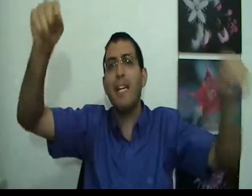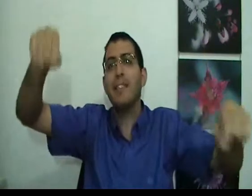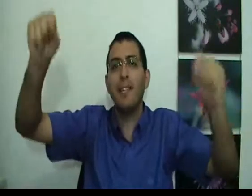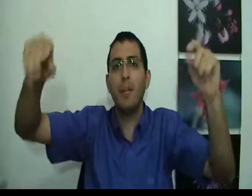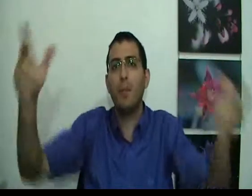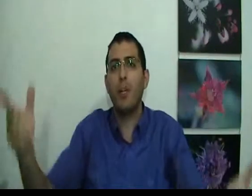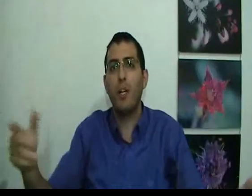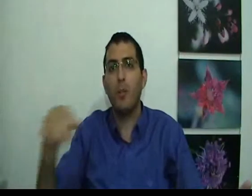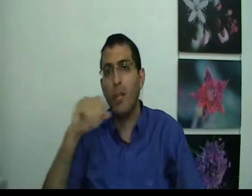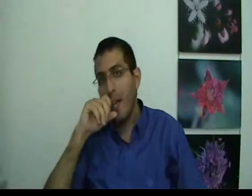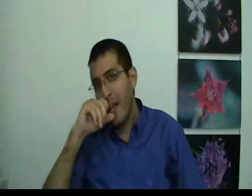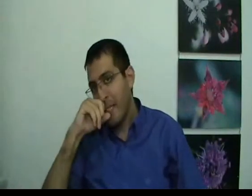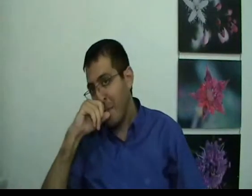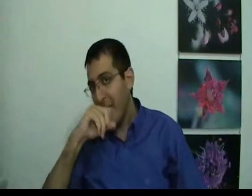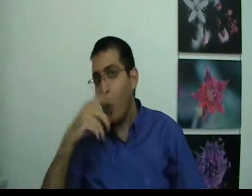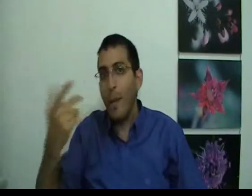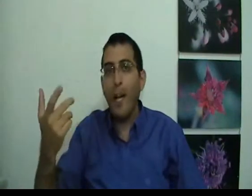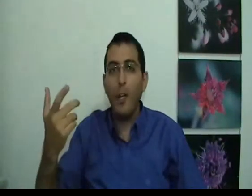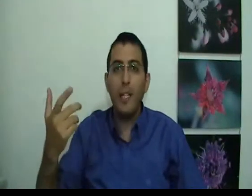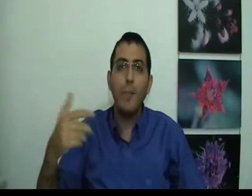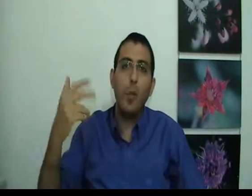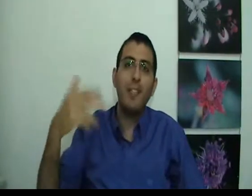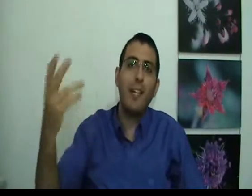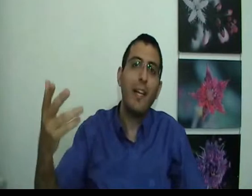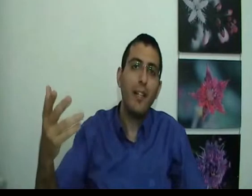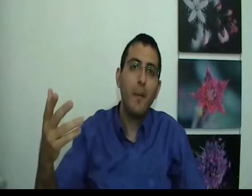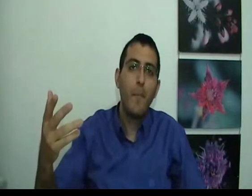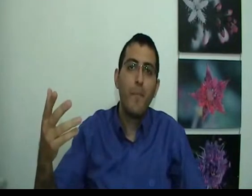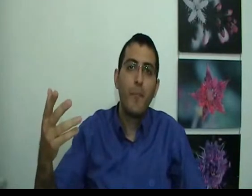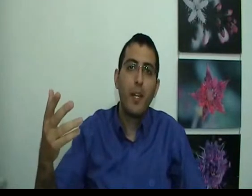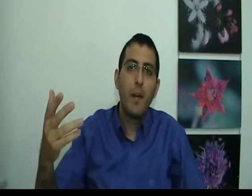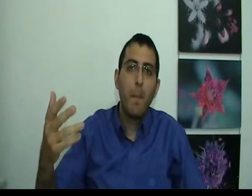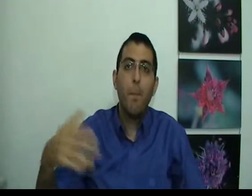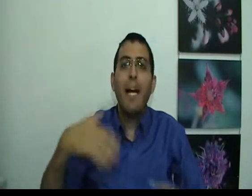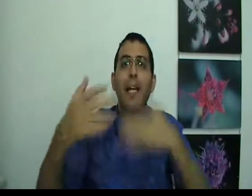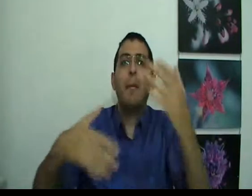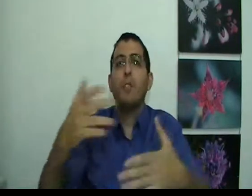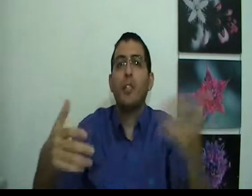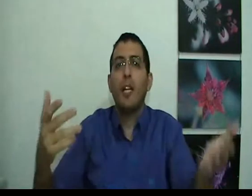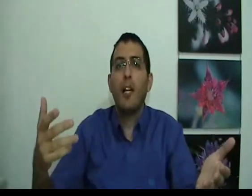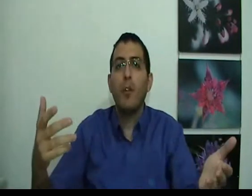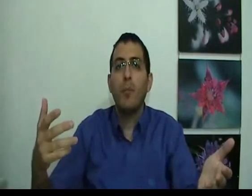יעשה מה בתוך החלום כשבן אדם חולם חלום, בן אדם לא מתכנן מה יהיה בהמשך של החלום